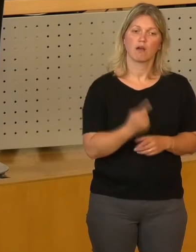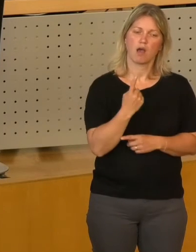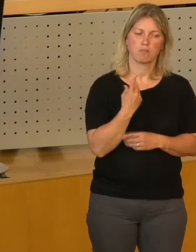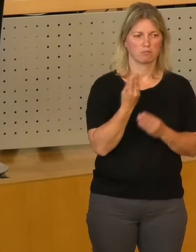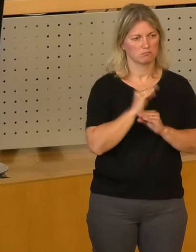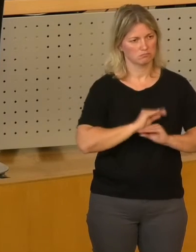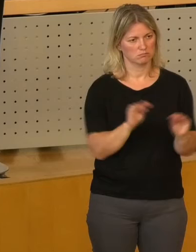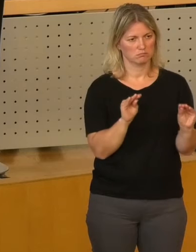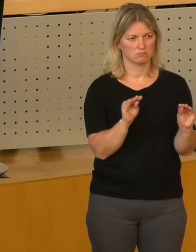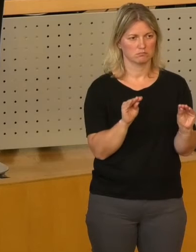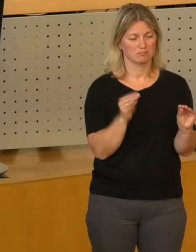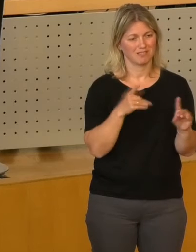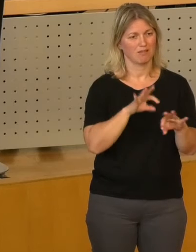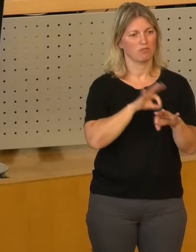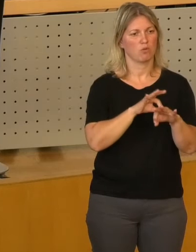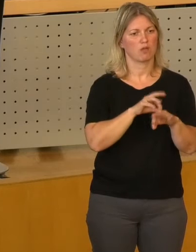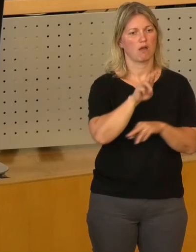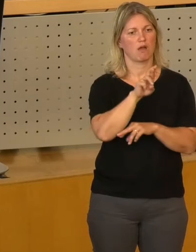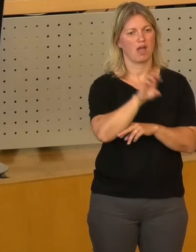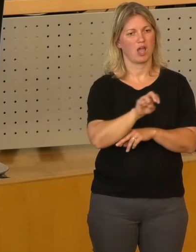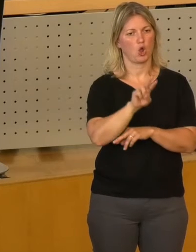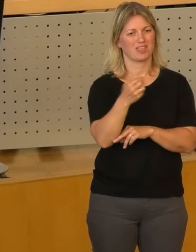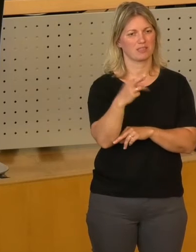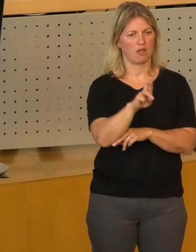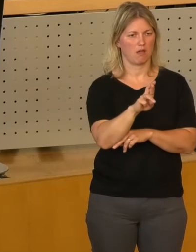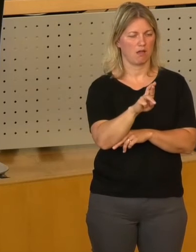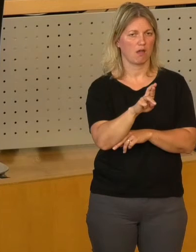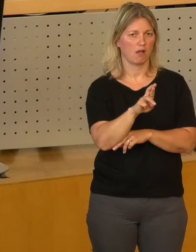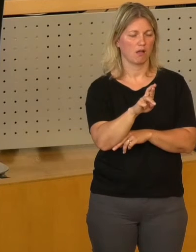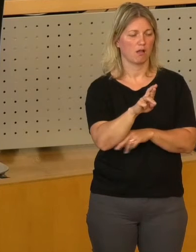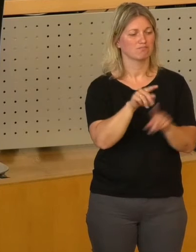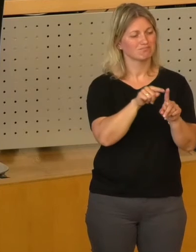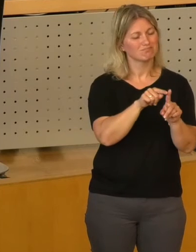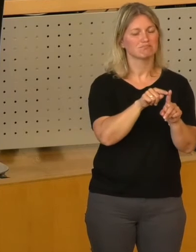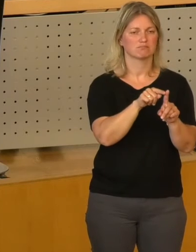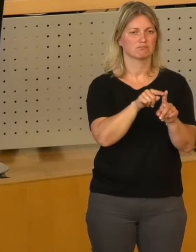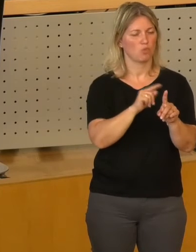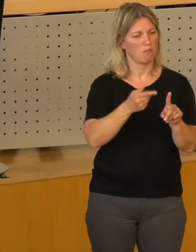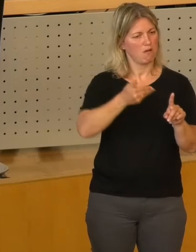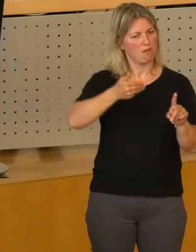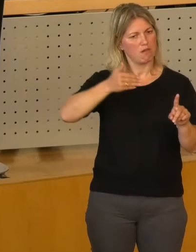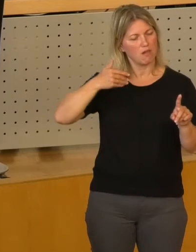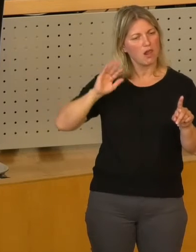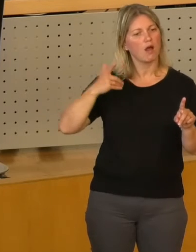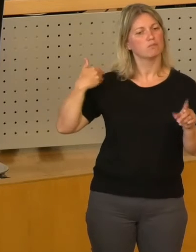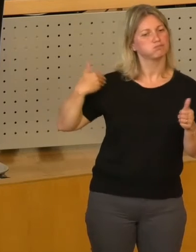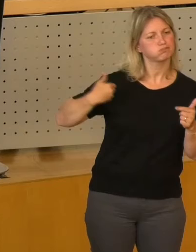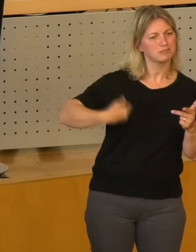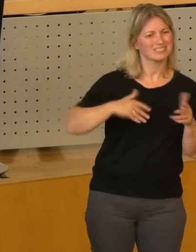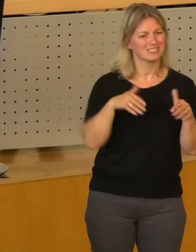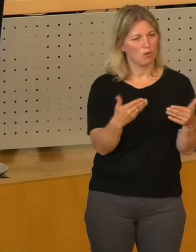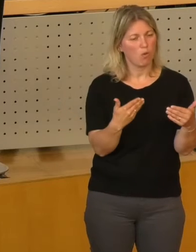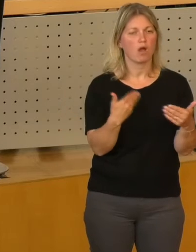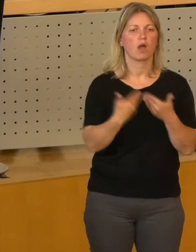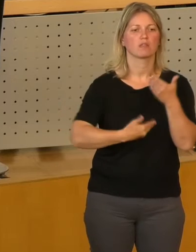und vielen Dank auch an Herrn Dr. Reuter, da noch mal einen kürzen historischen Abriss zu geben über die